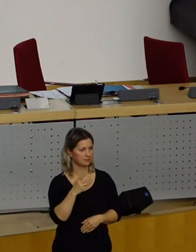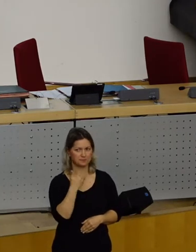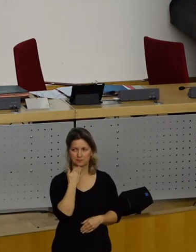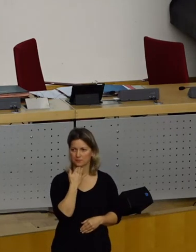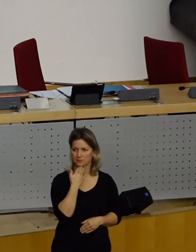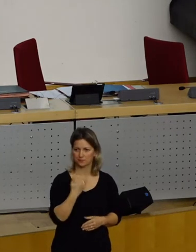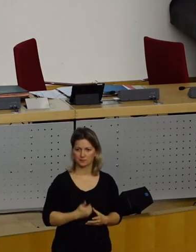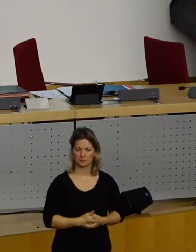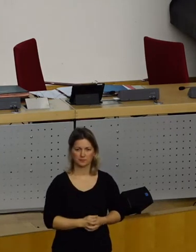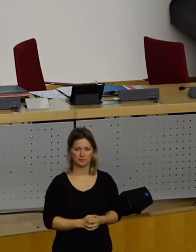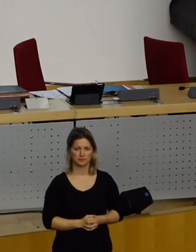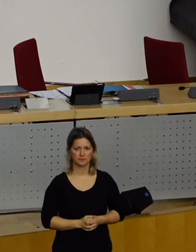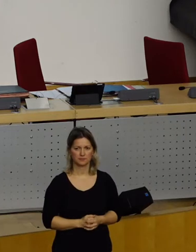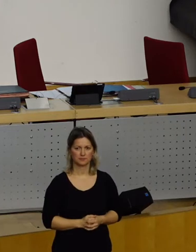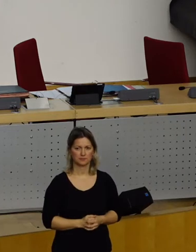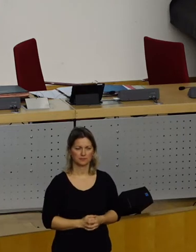einbringen?